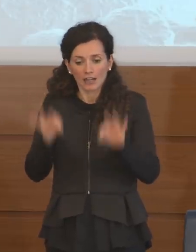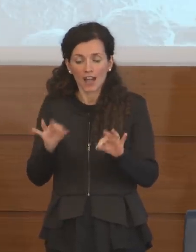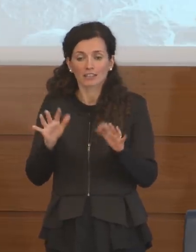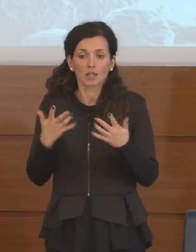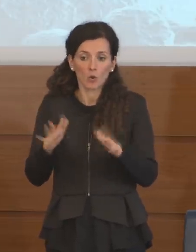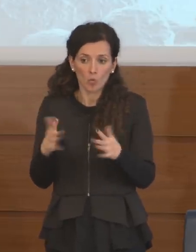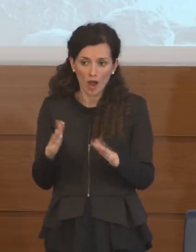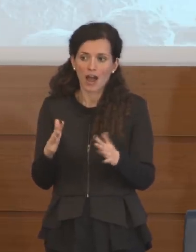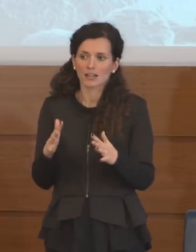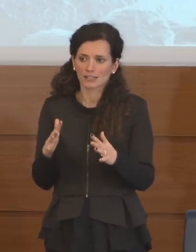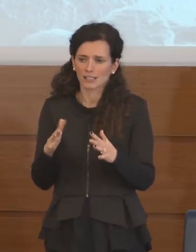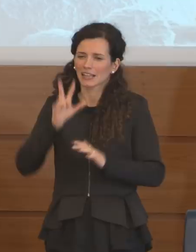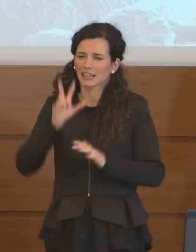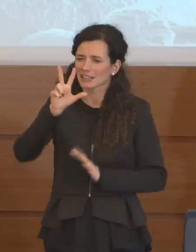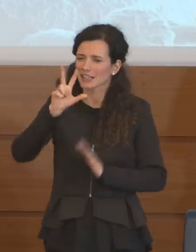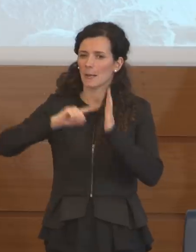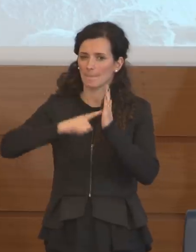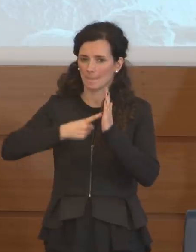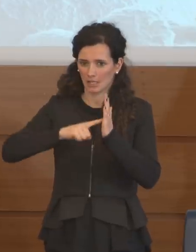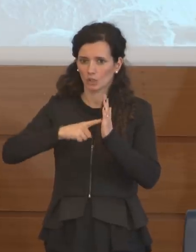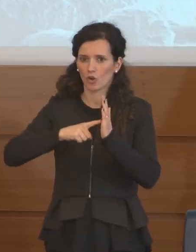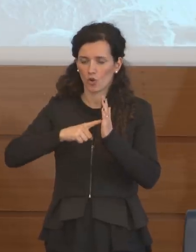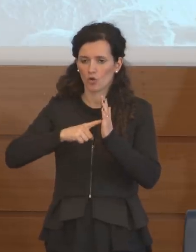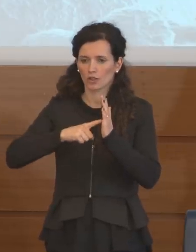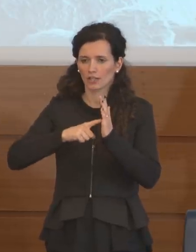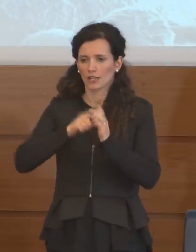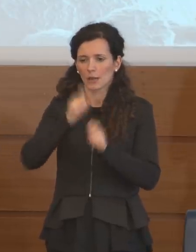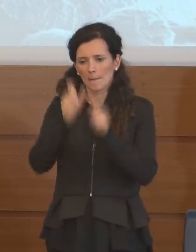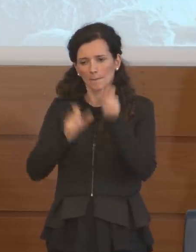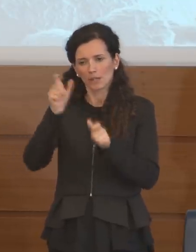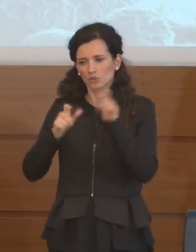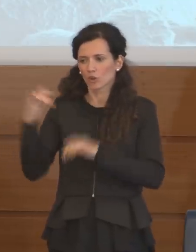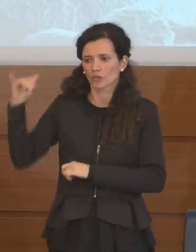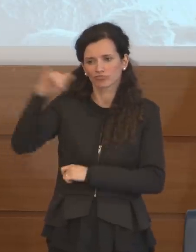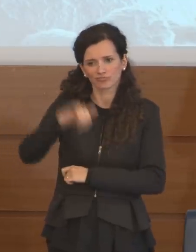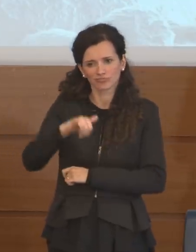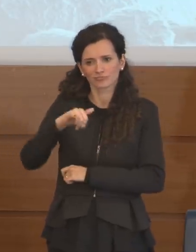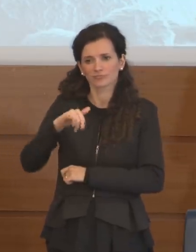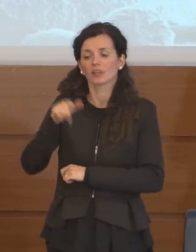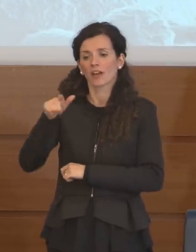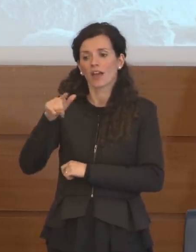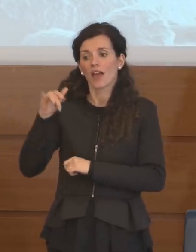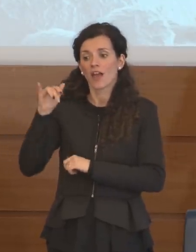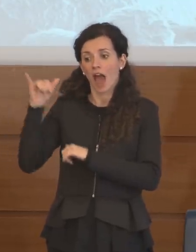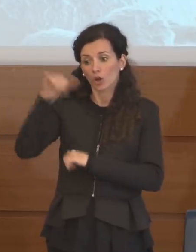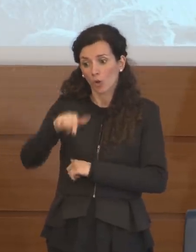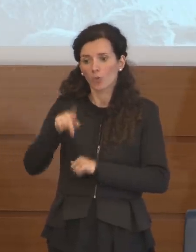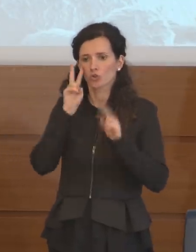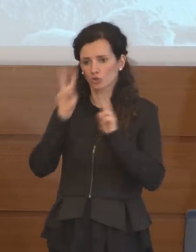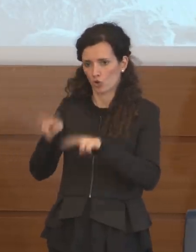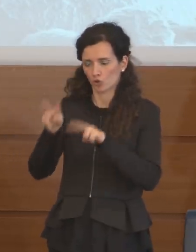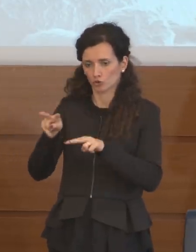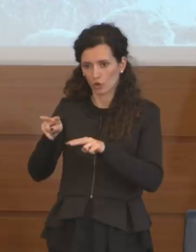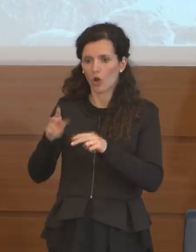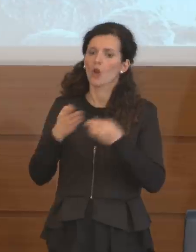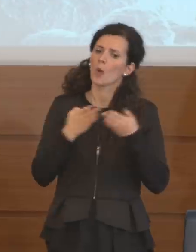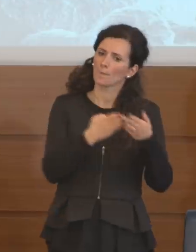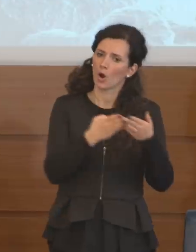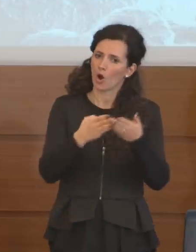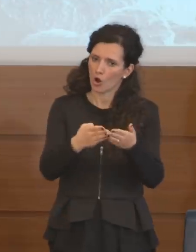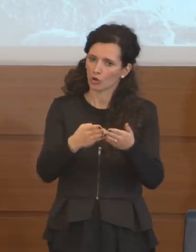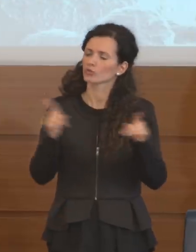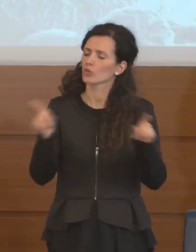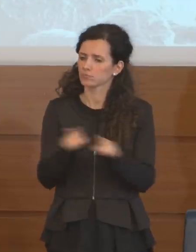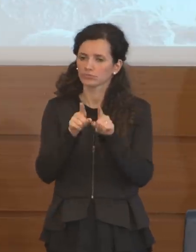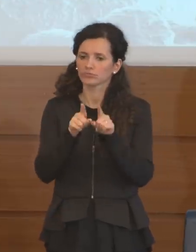3 milioni di passeggeri controllati nei nostri aeroporti e nei nostri porti